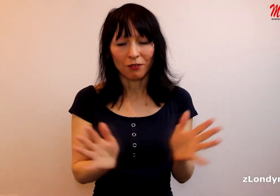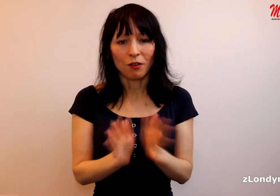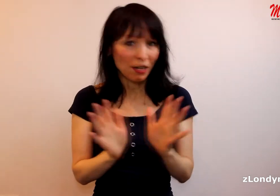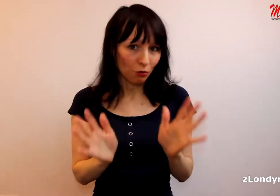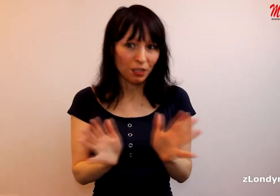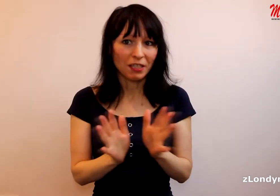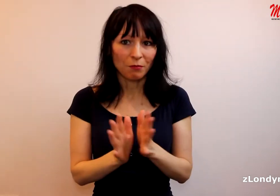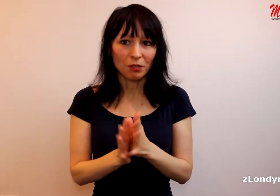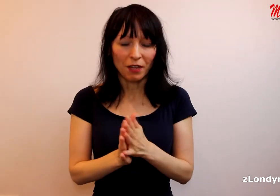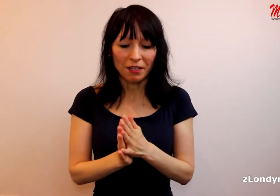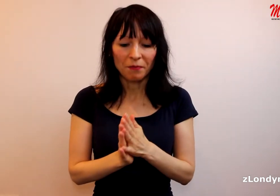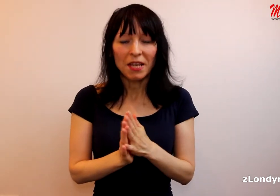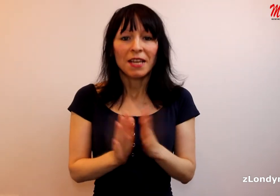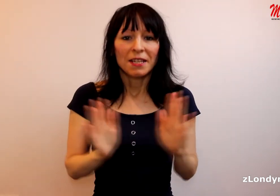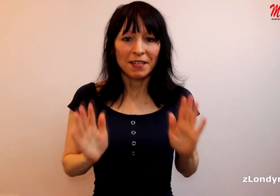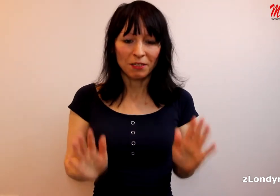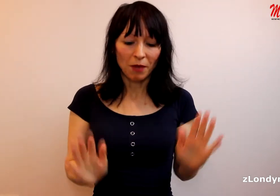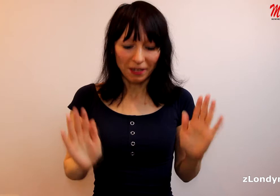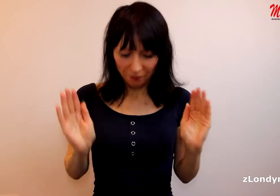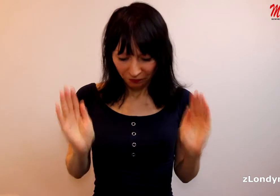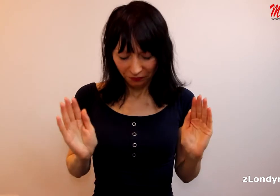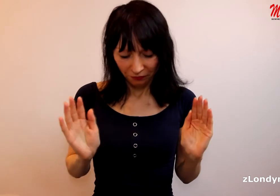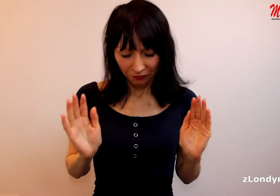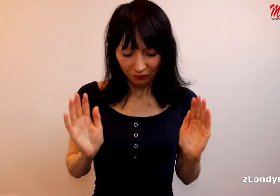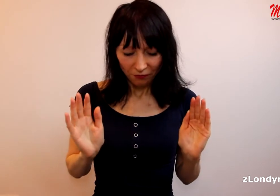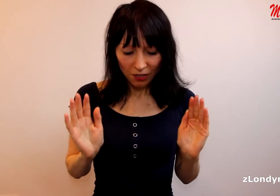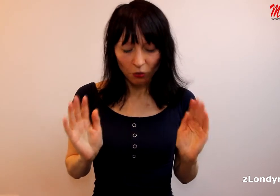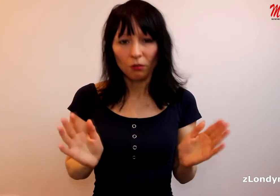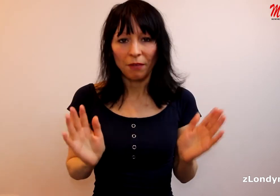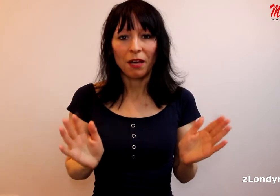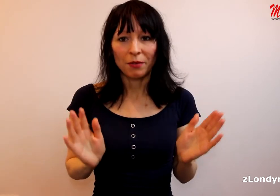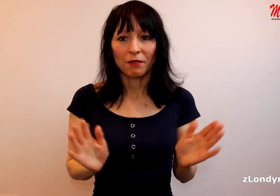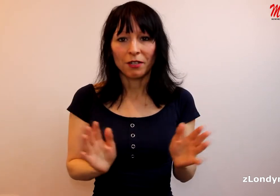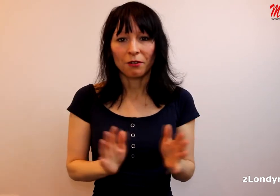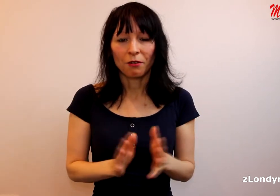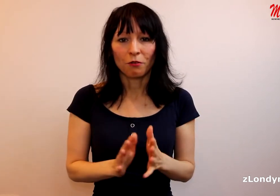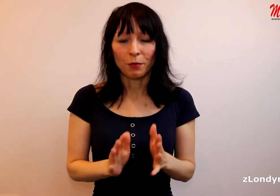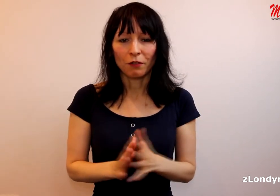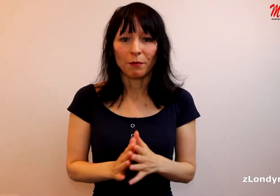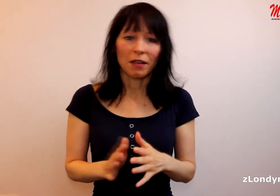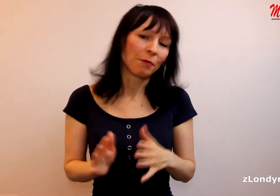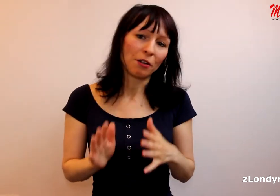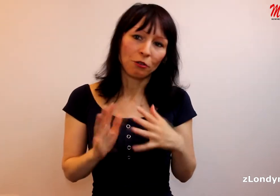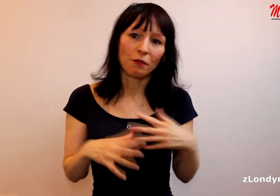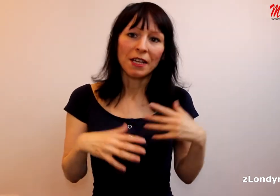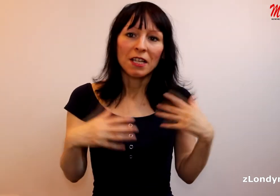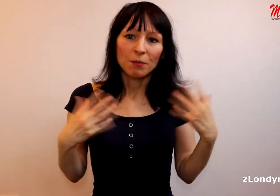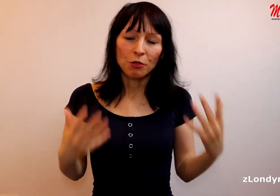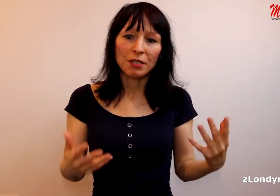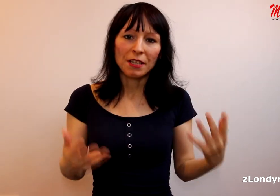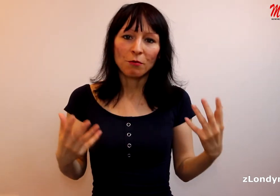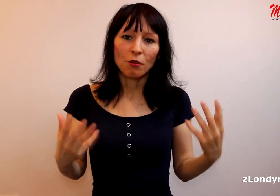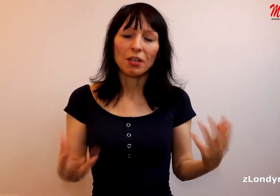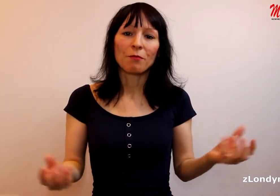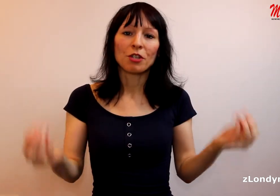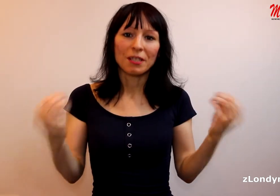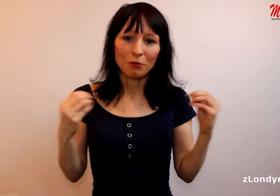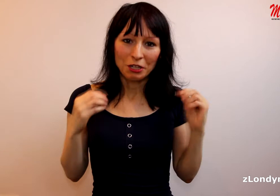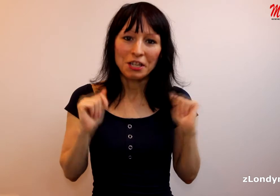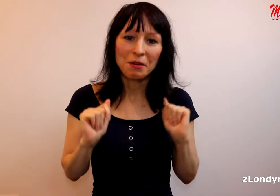anglosaském světě. Nicméně, toto nemá být video o Rupertovi Mardockovi. Zmiňují se jenom o něm, že samozřejmě